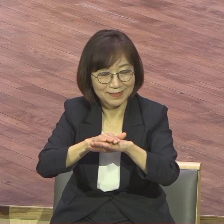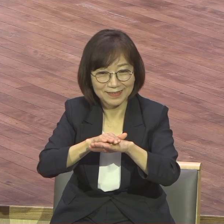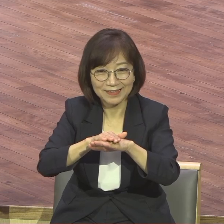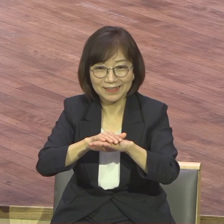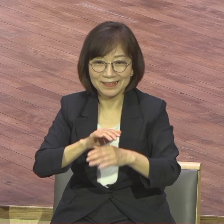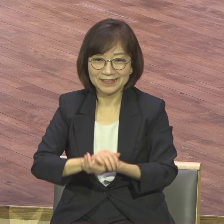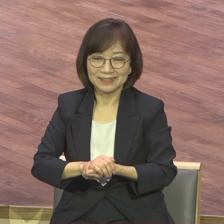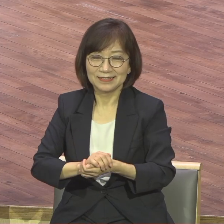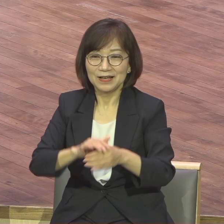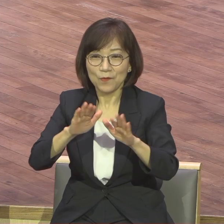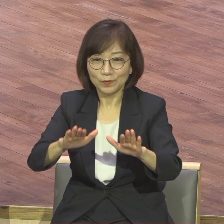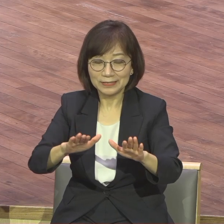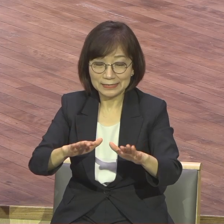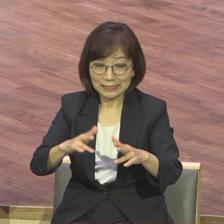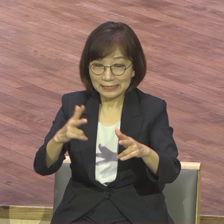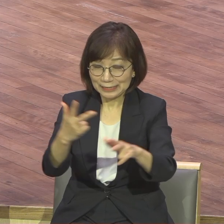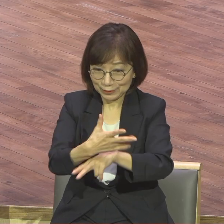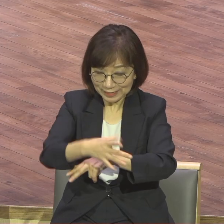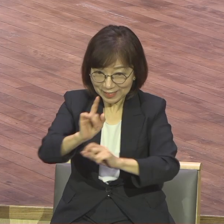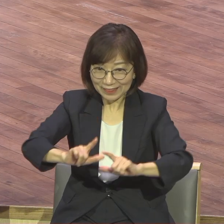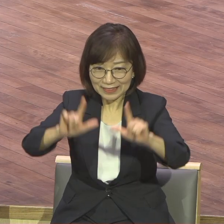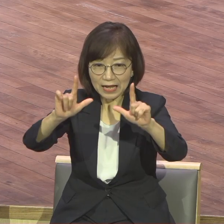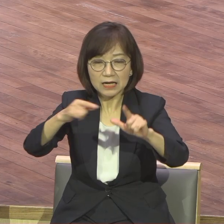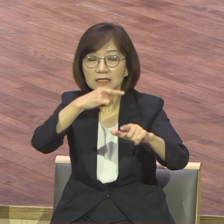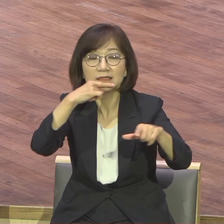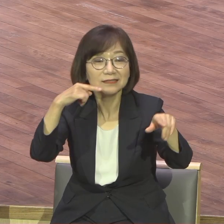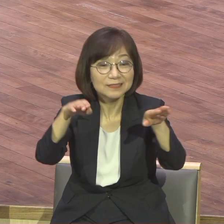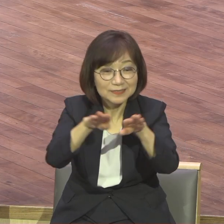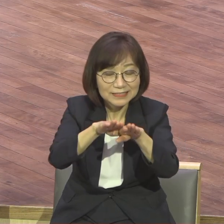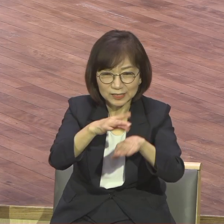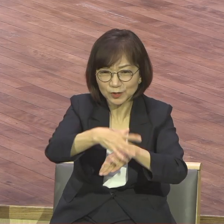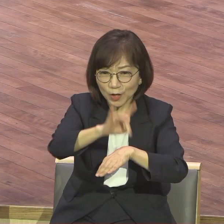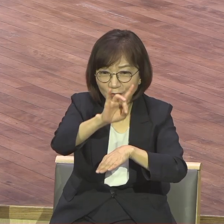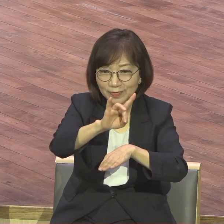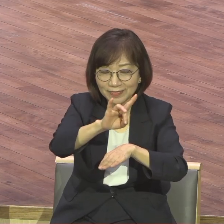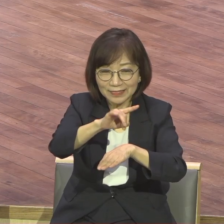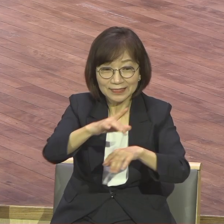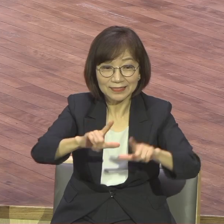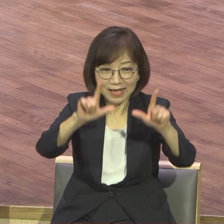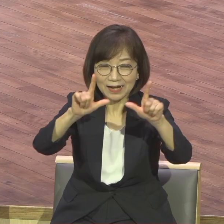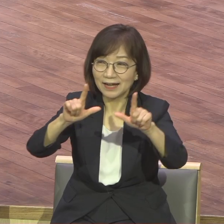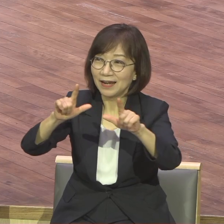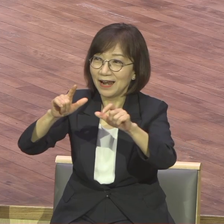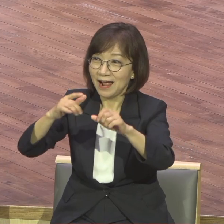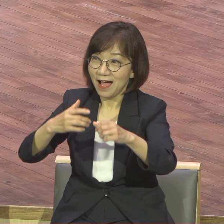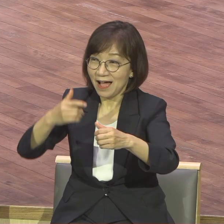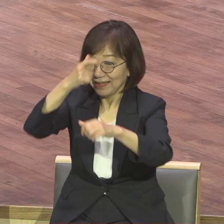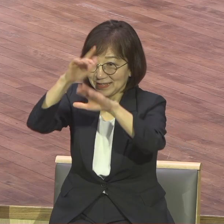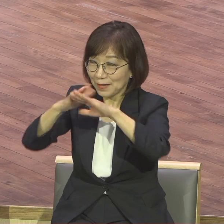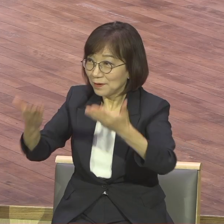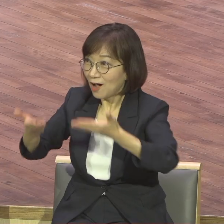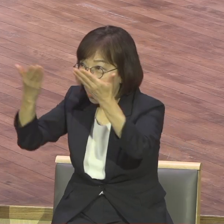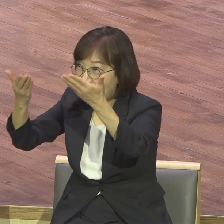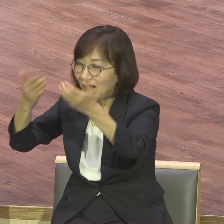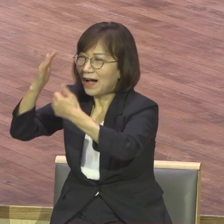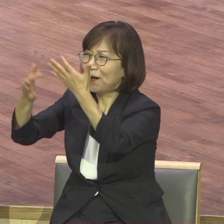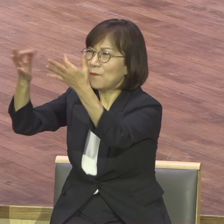첫날에 하나님을 기쁘시게 하는 예배가 시작되어야 된다. 하나님이 받으신 예배가 되지 않으면